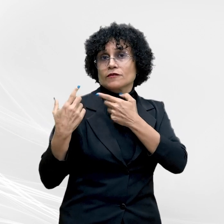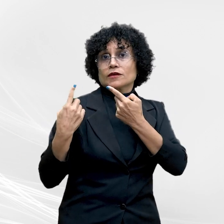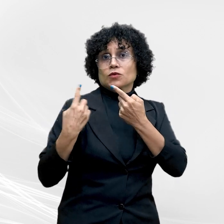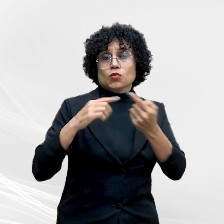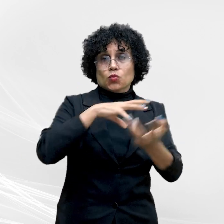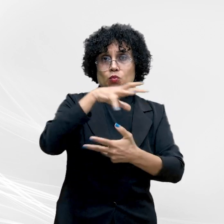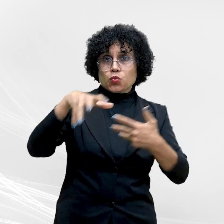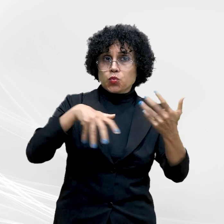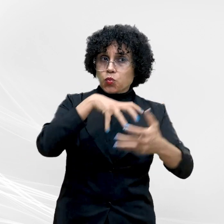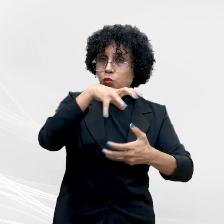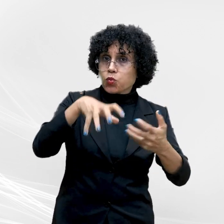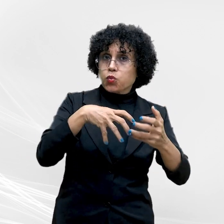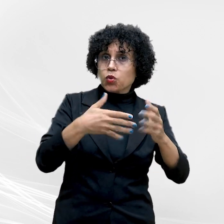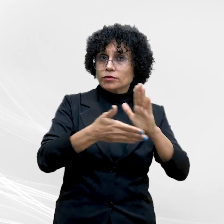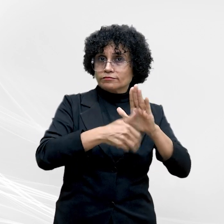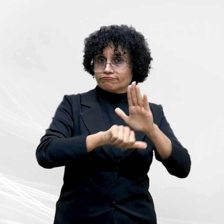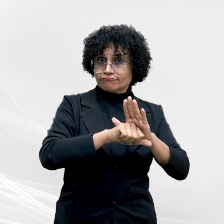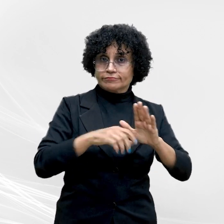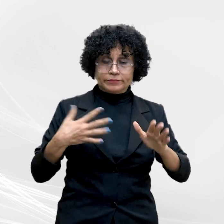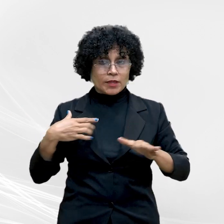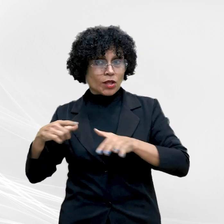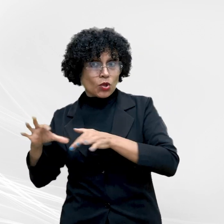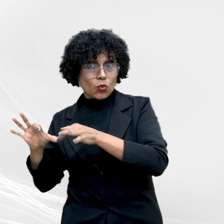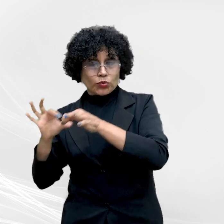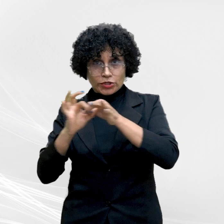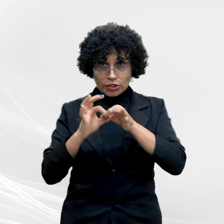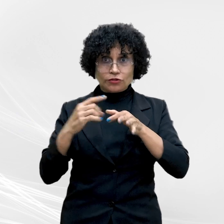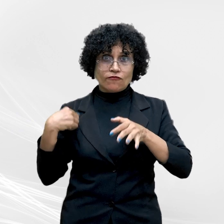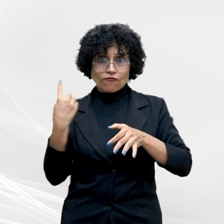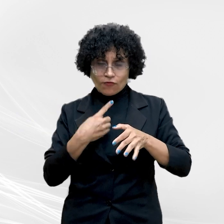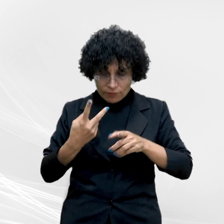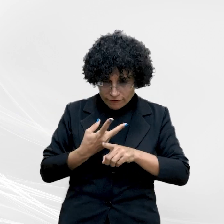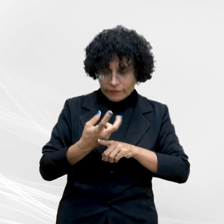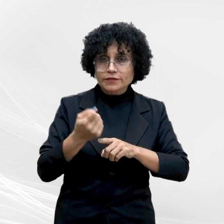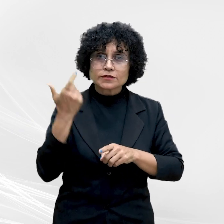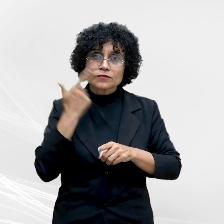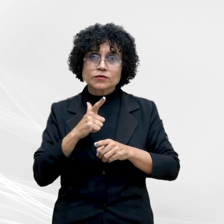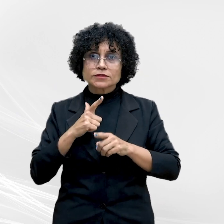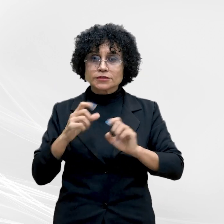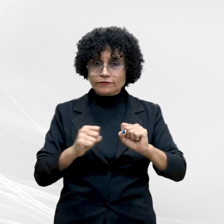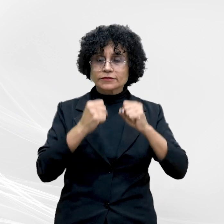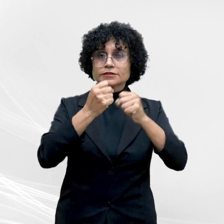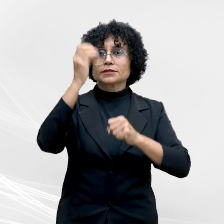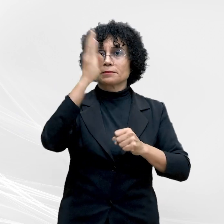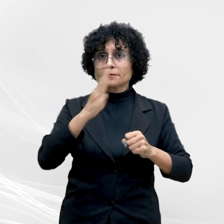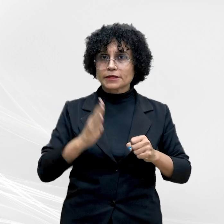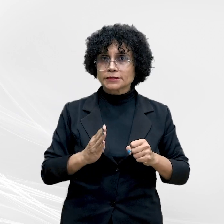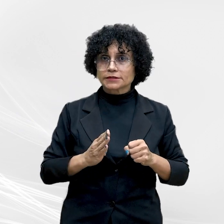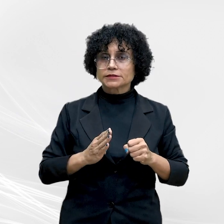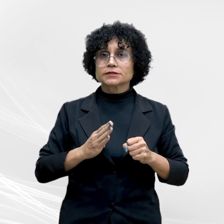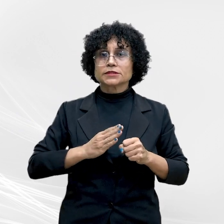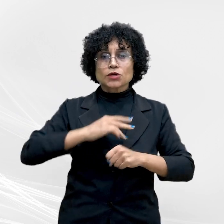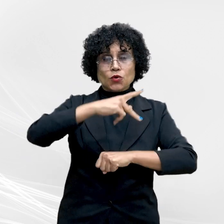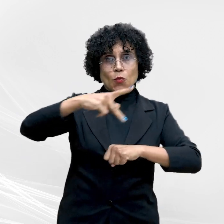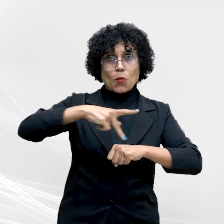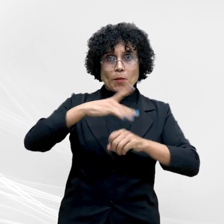vencer essa quadra de grande responsabilidade e fortalecer o Brasil como país democrático. Fecha aspas,